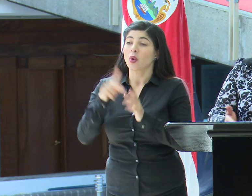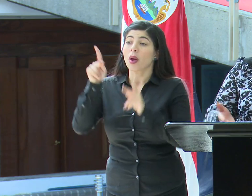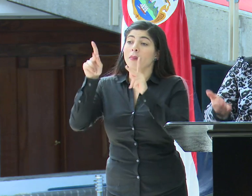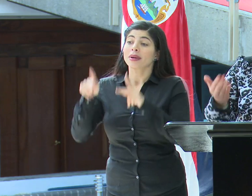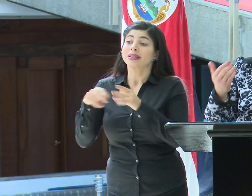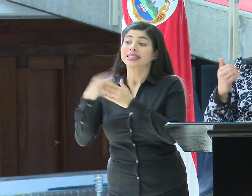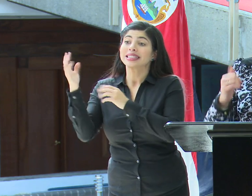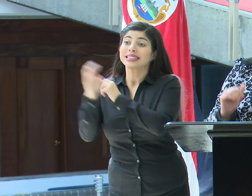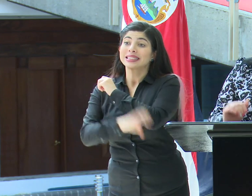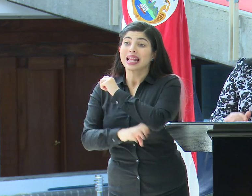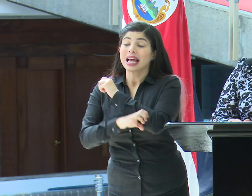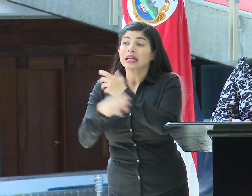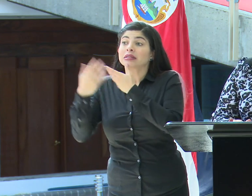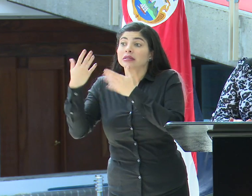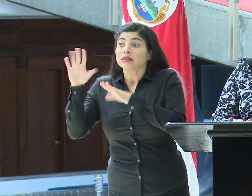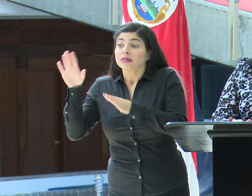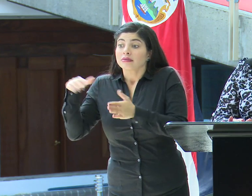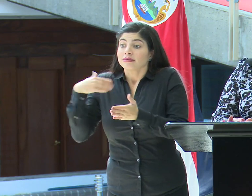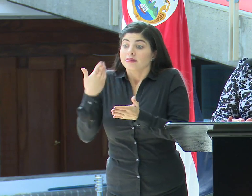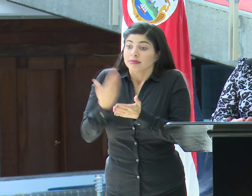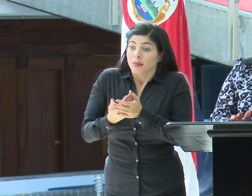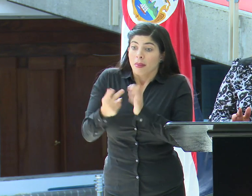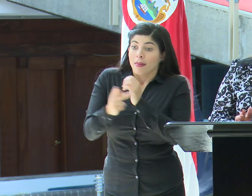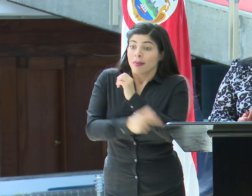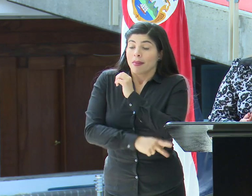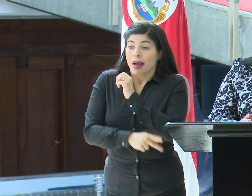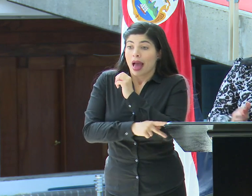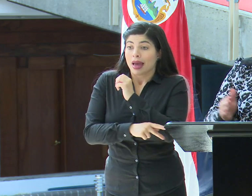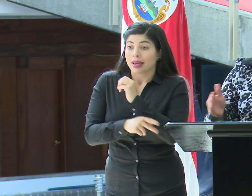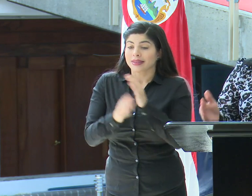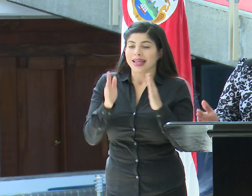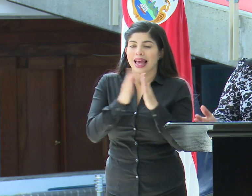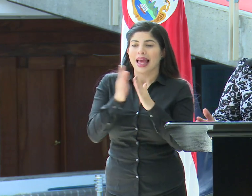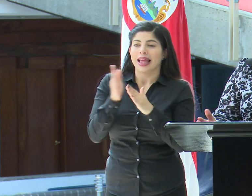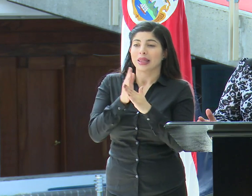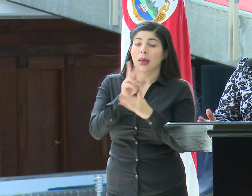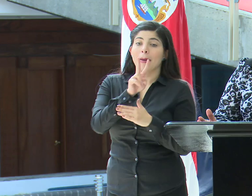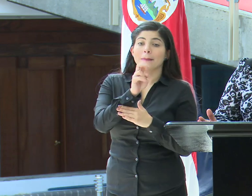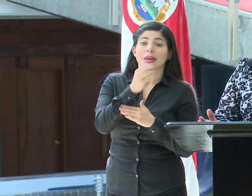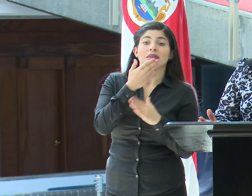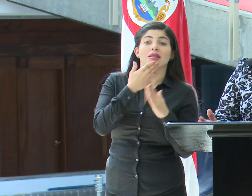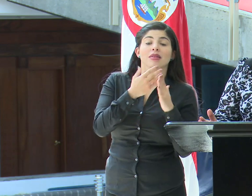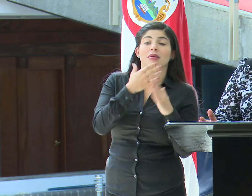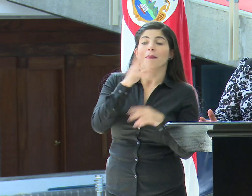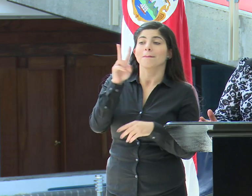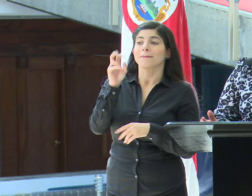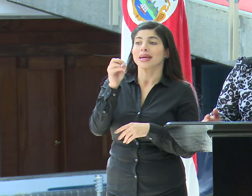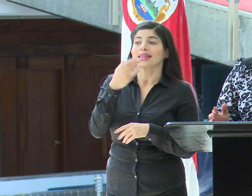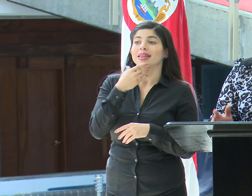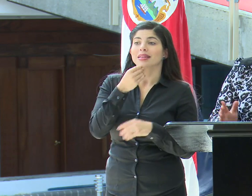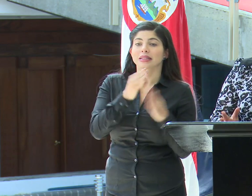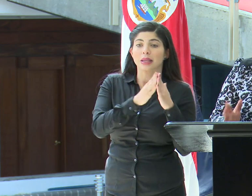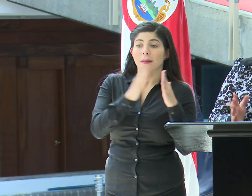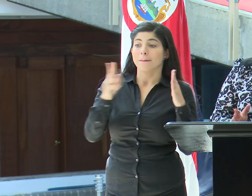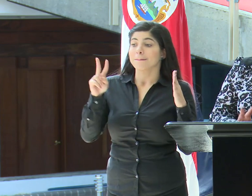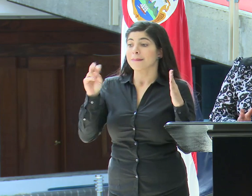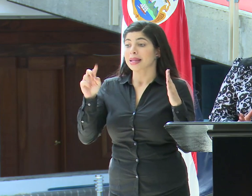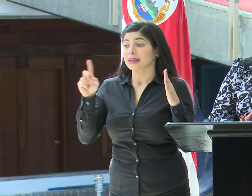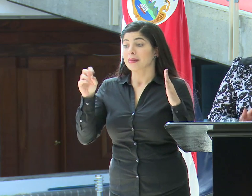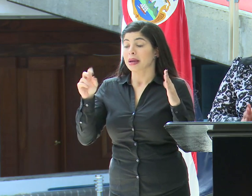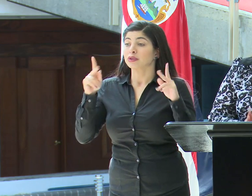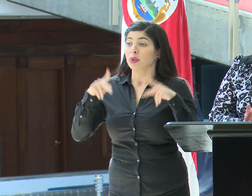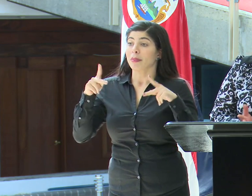extranjeras que hayan ingresado al territorio nacional entre el 20 de diciembre y el 20 de marzo no tengan